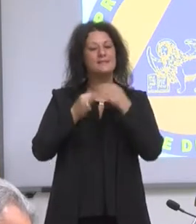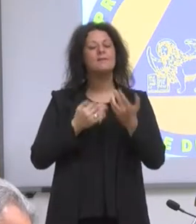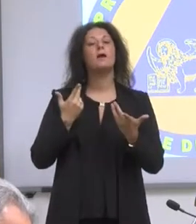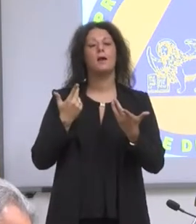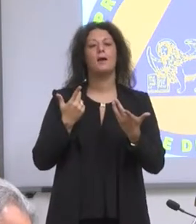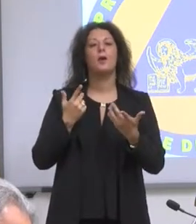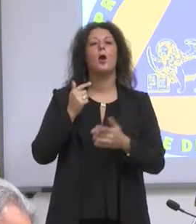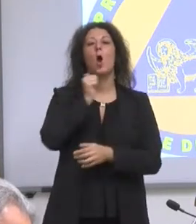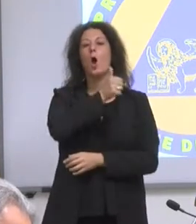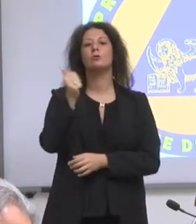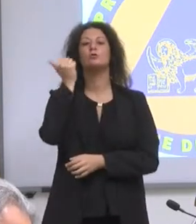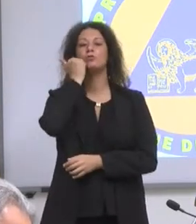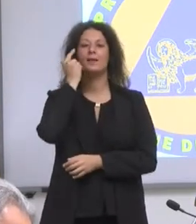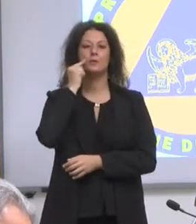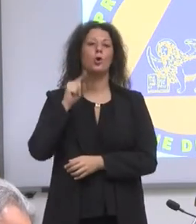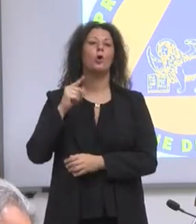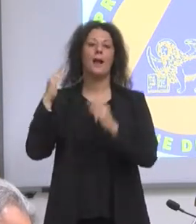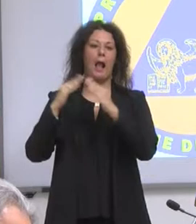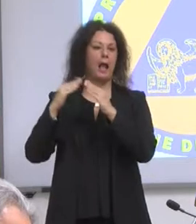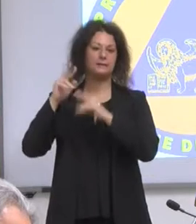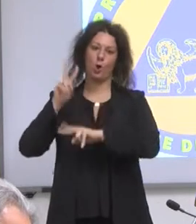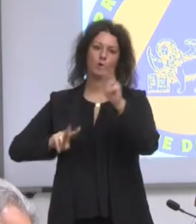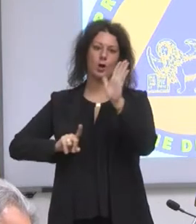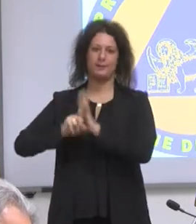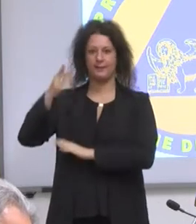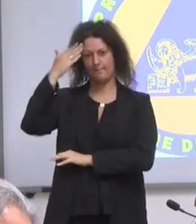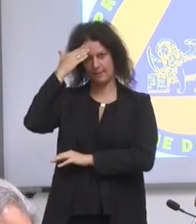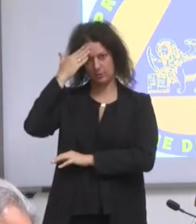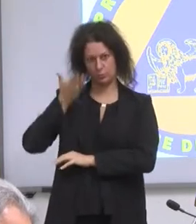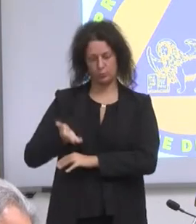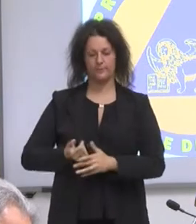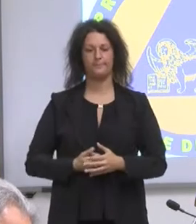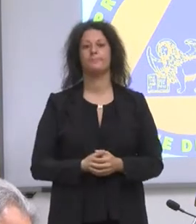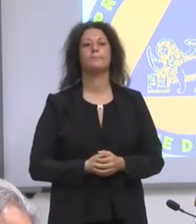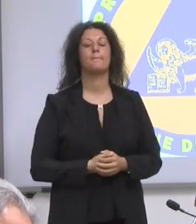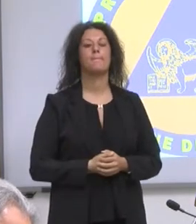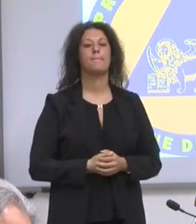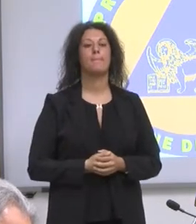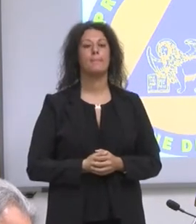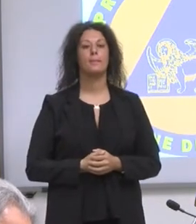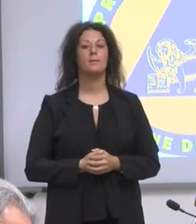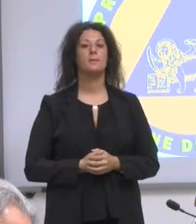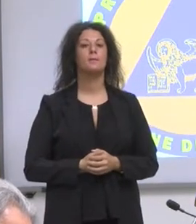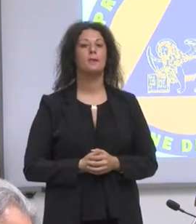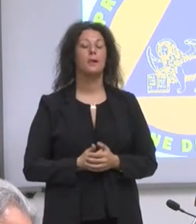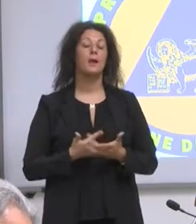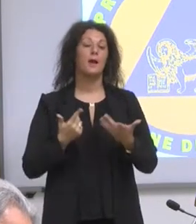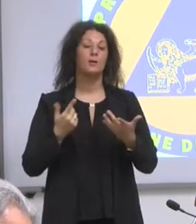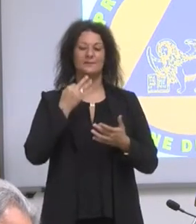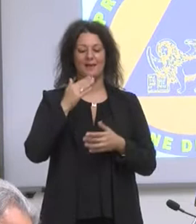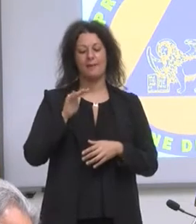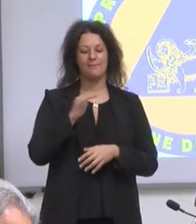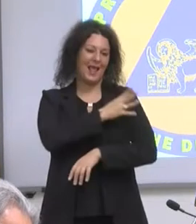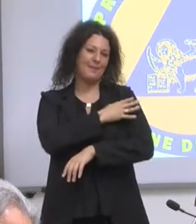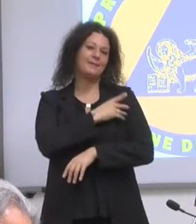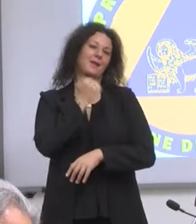va fatto dal genitore per i bambini più piccoli, quelli delle scuole primarie, e invece, secondo me, bisognerebbe responsabilizzare quelli